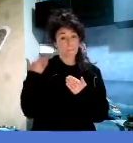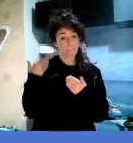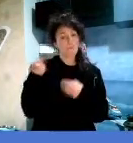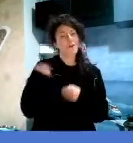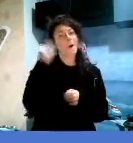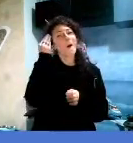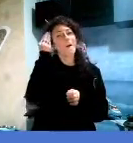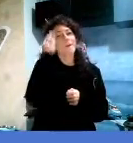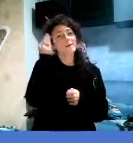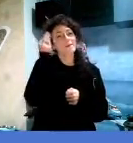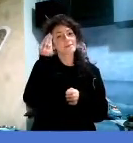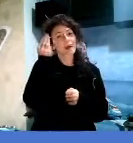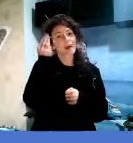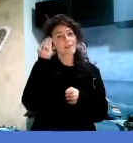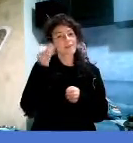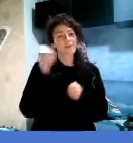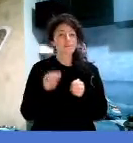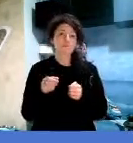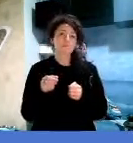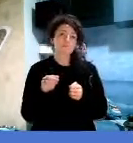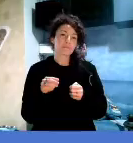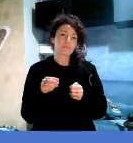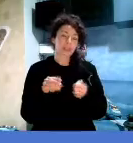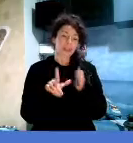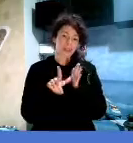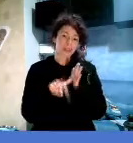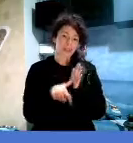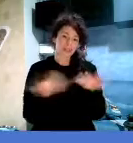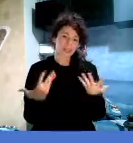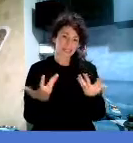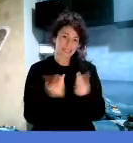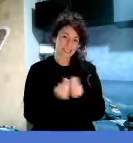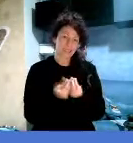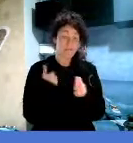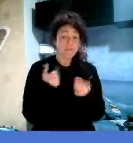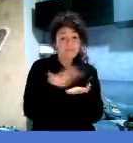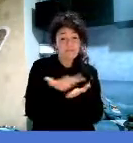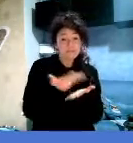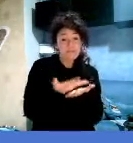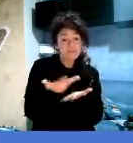leggervi questo libro. Di che colore è un bacio?